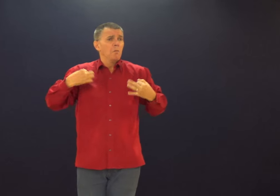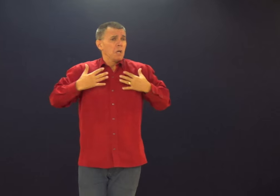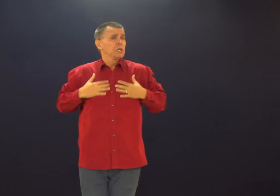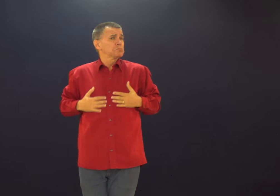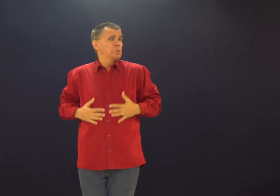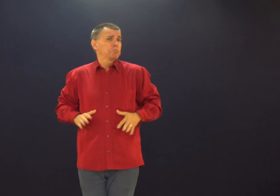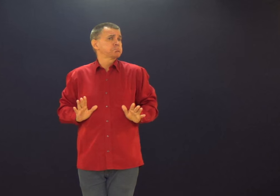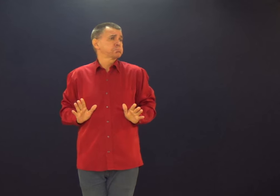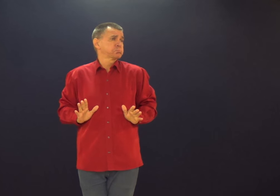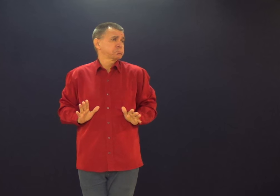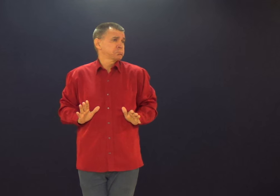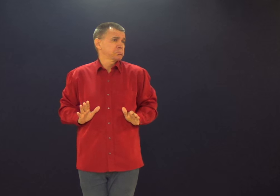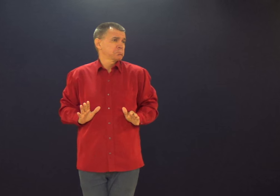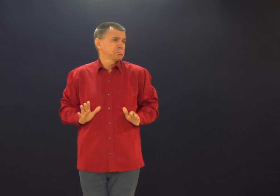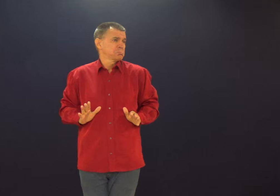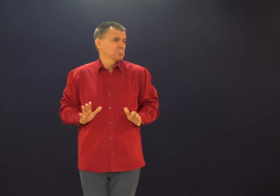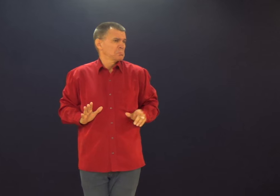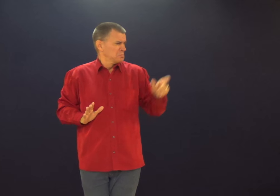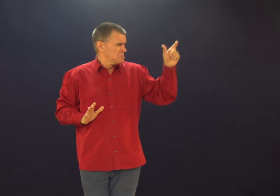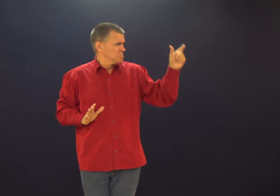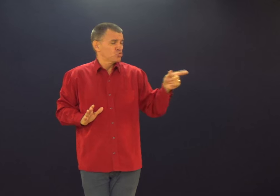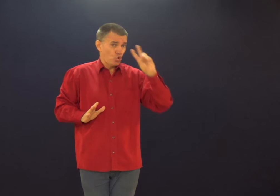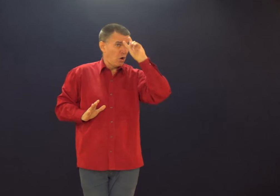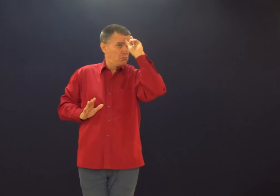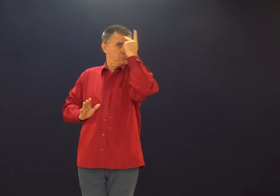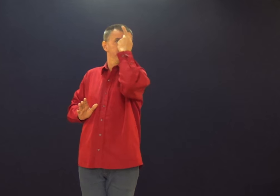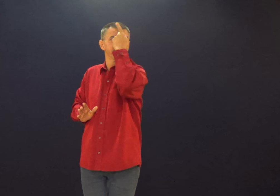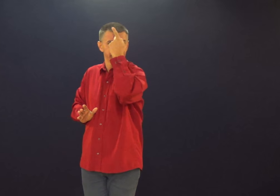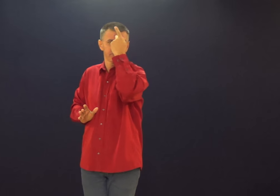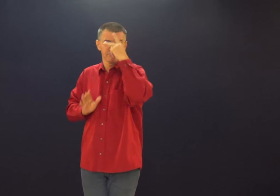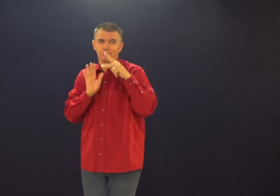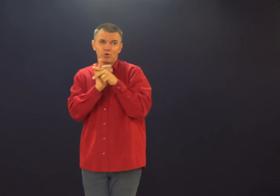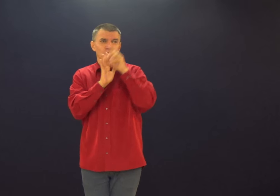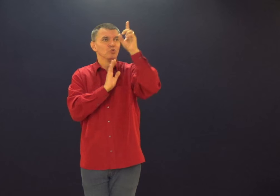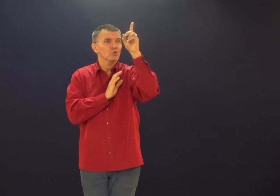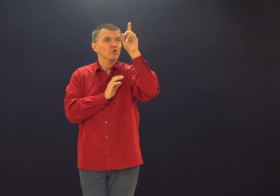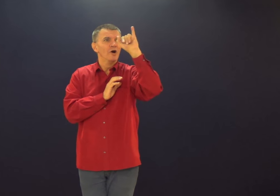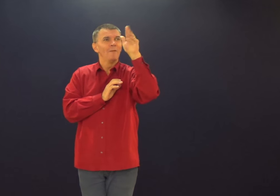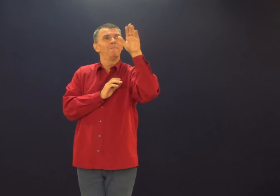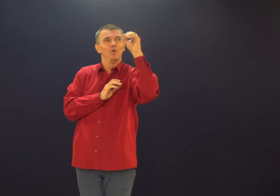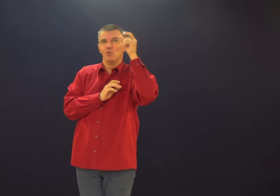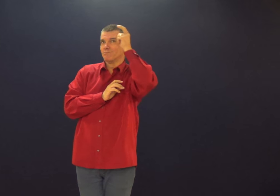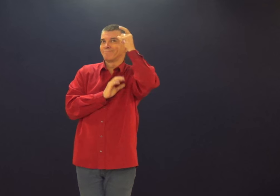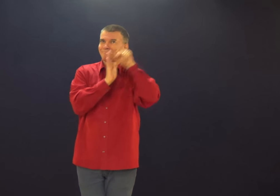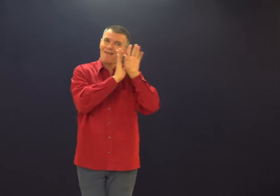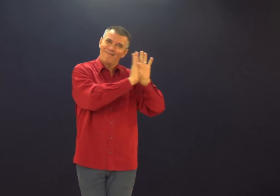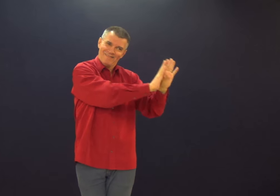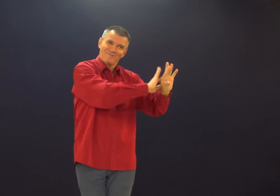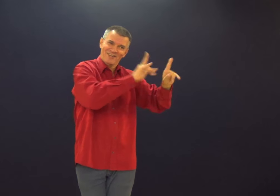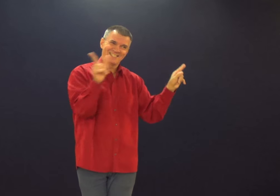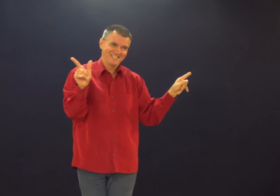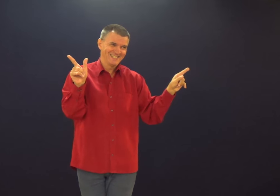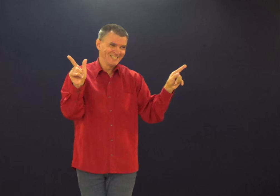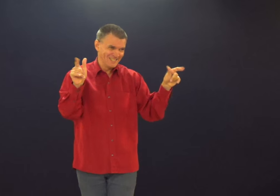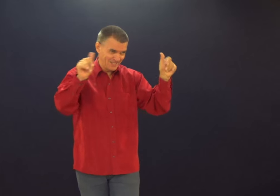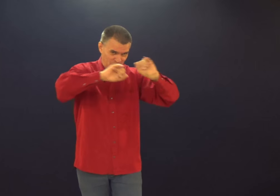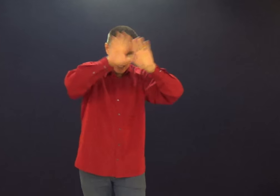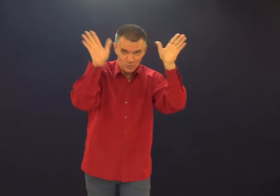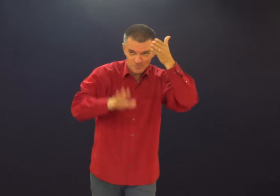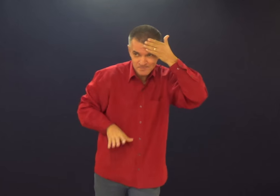Ele continua a mesma coisa. A aparência dele é a mesma. Não mudou. Ele só mudou o seu caráter. Porque vinha dentro dele. Mas